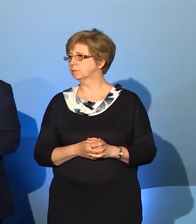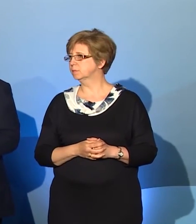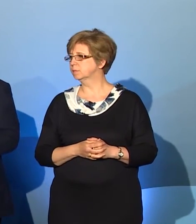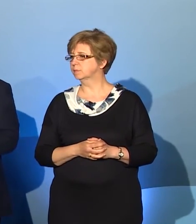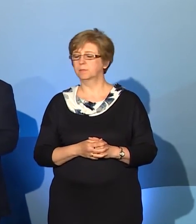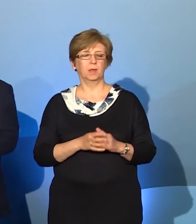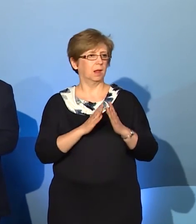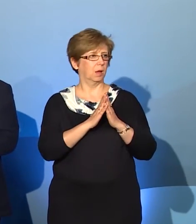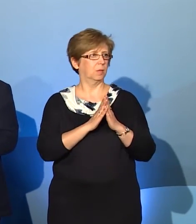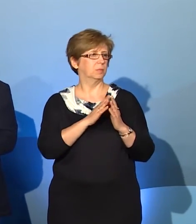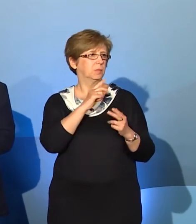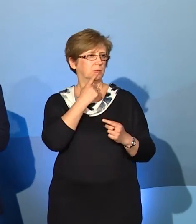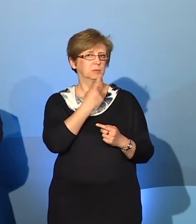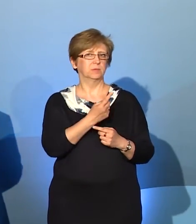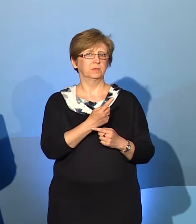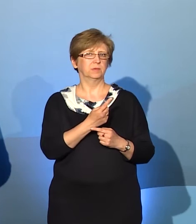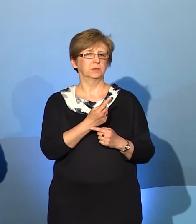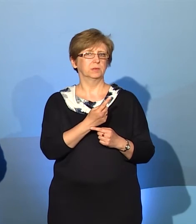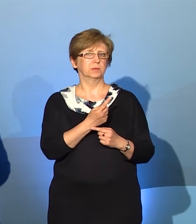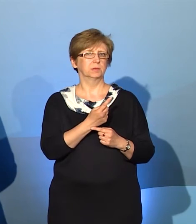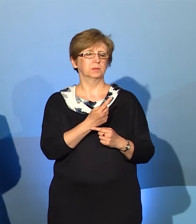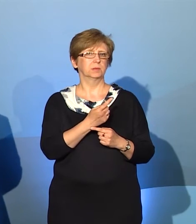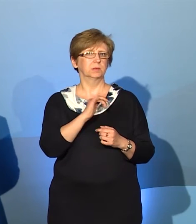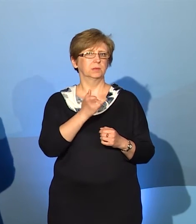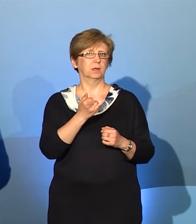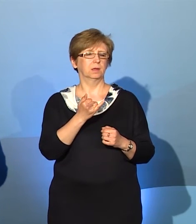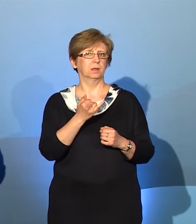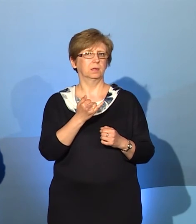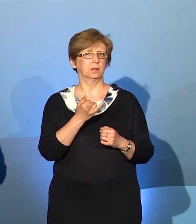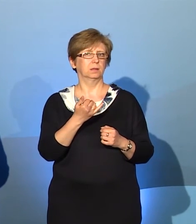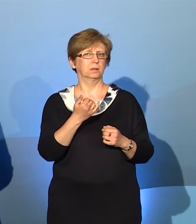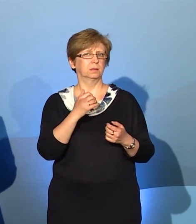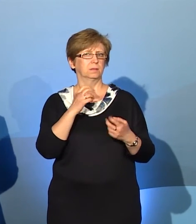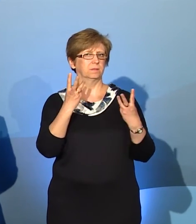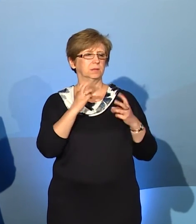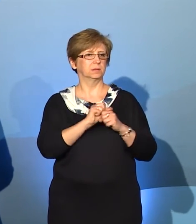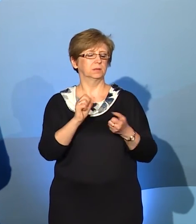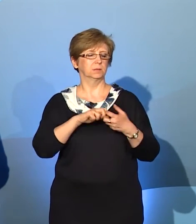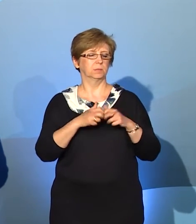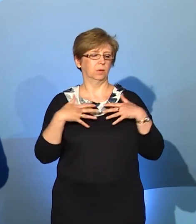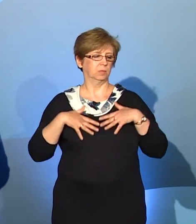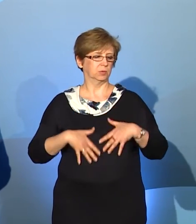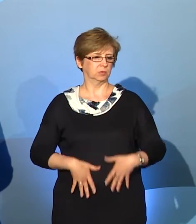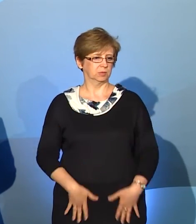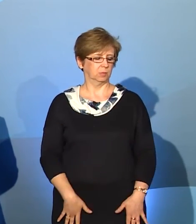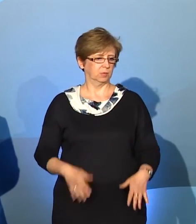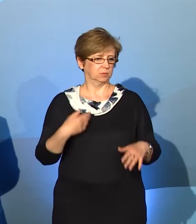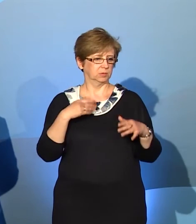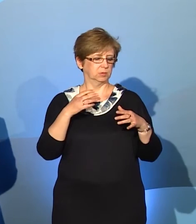powiedzieć, bo właśnie mówi Pan o tym, jak istotny jest element tożsamości dla ludzi głuchich i właśnie, że ten język jest systemem, częścią tej